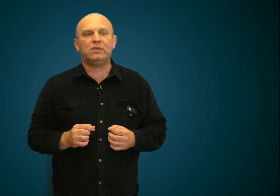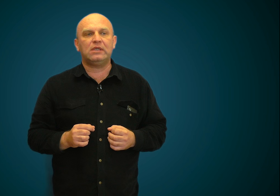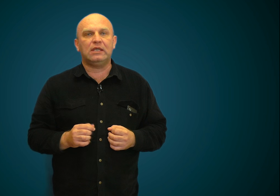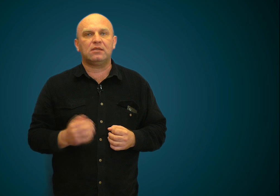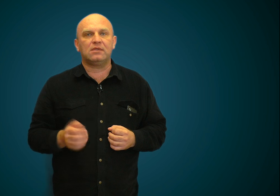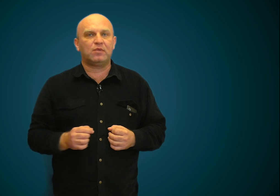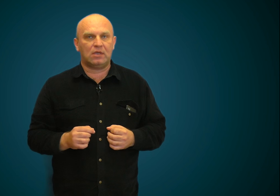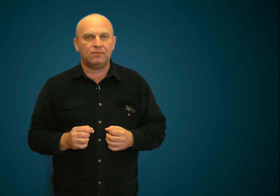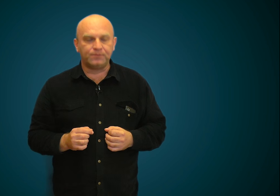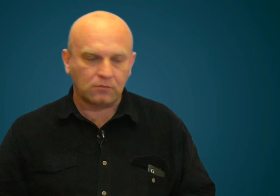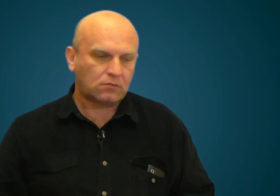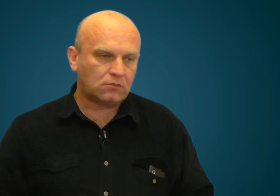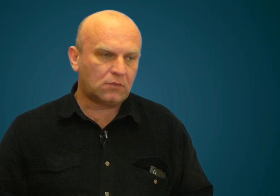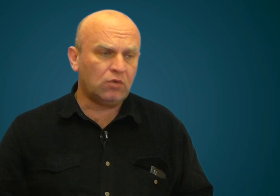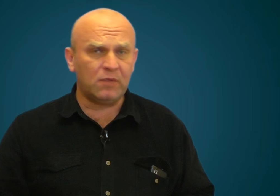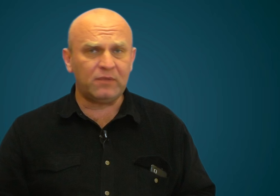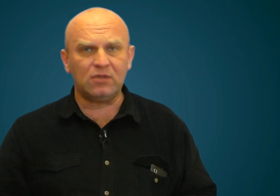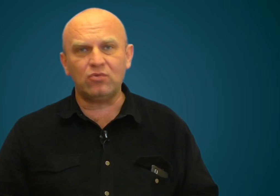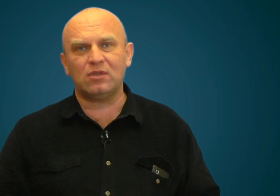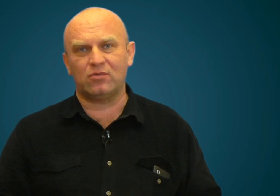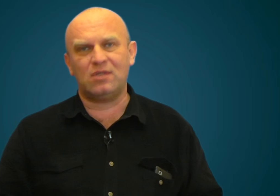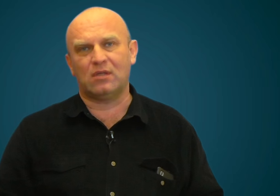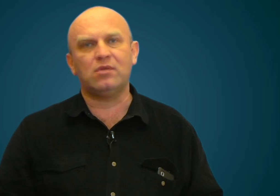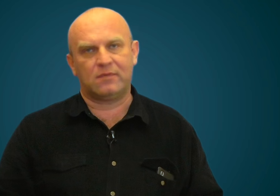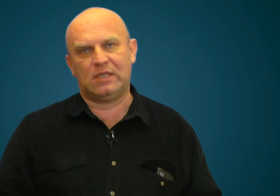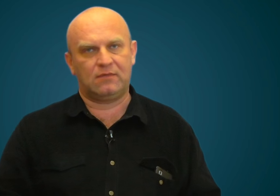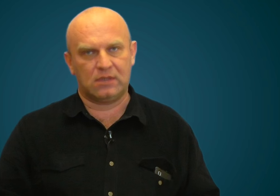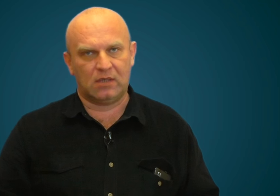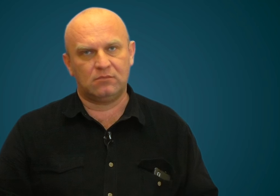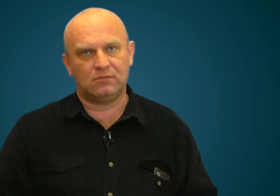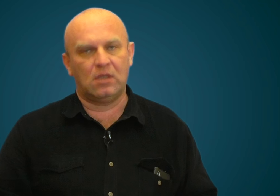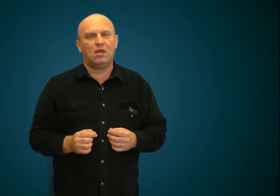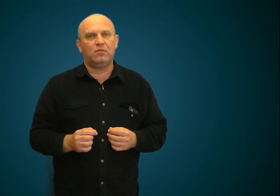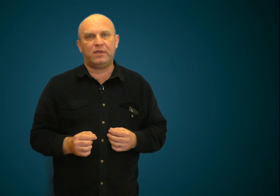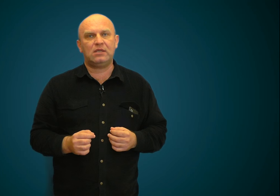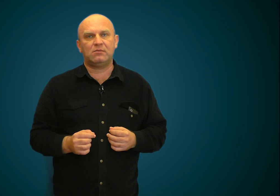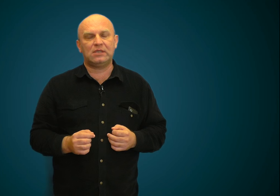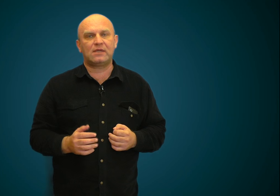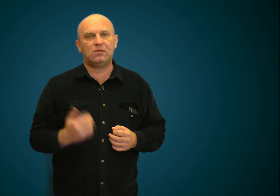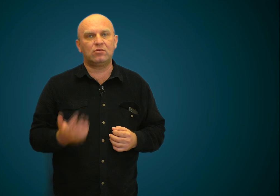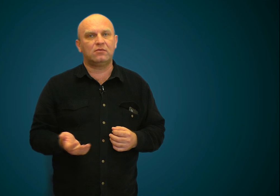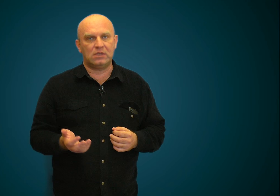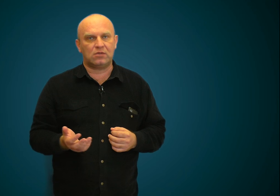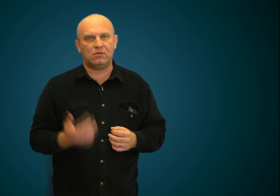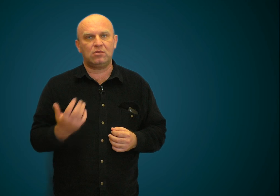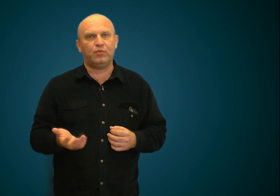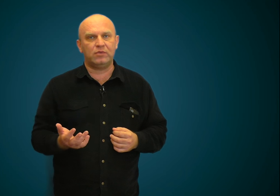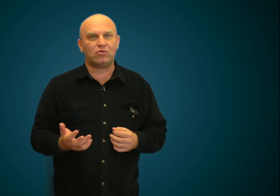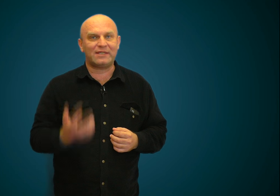этого избежать? Ну, во-первых, нужно научиться людям смотреть в глаза. При этом этот взгляд нужно выдерживать. Нужно помнить, что если